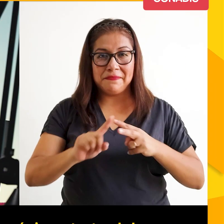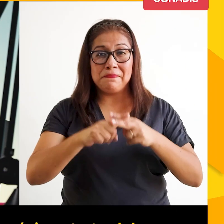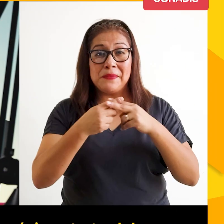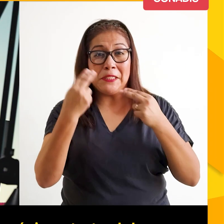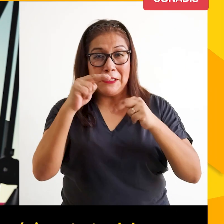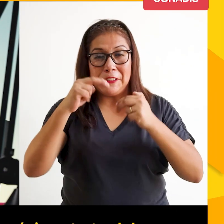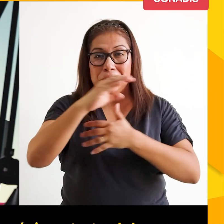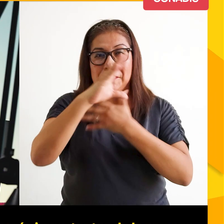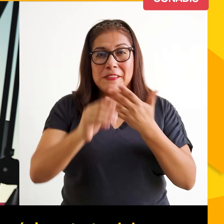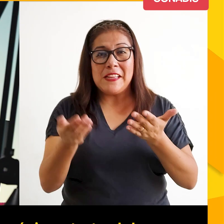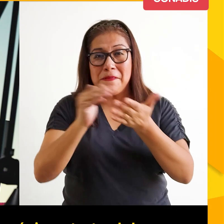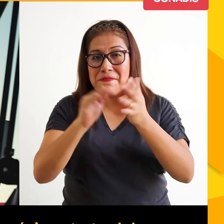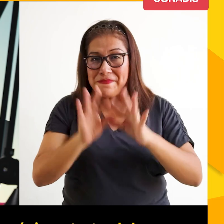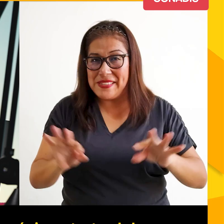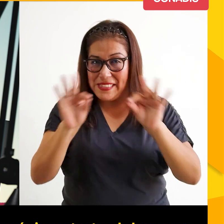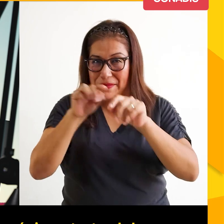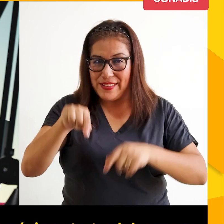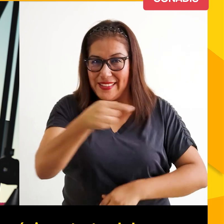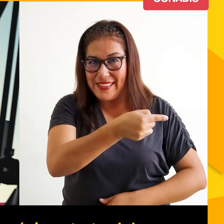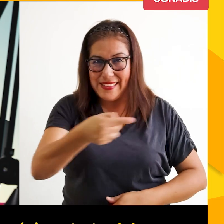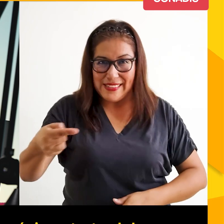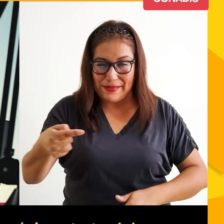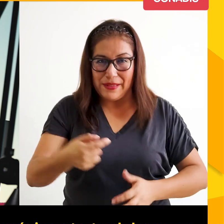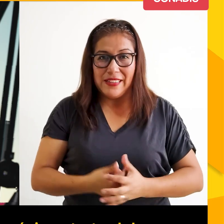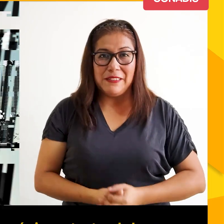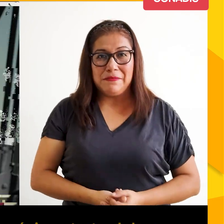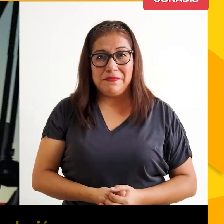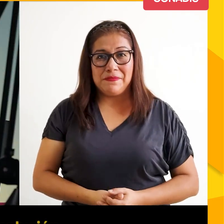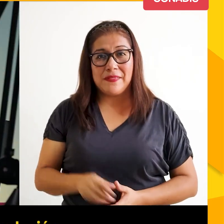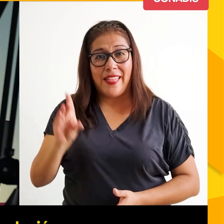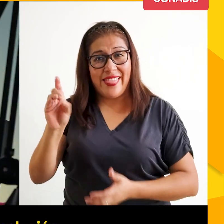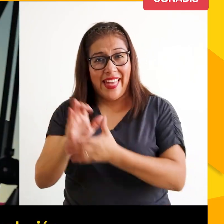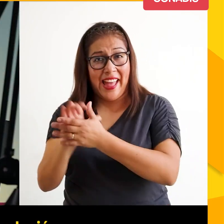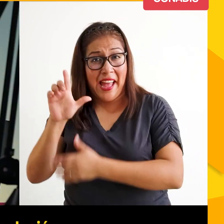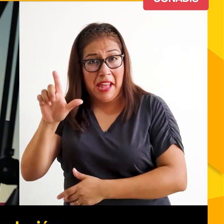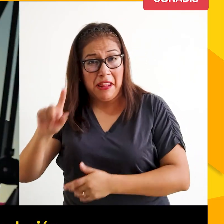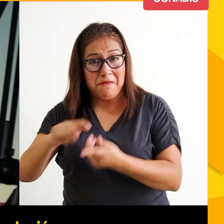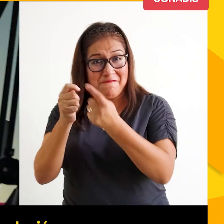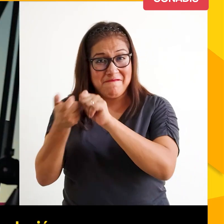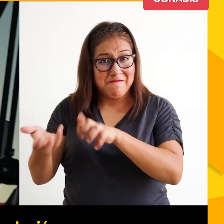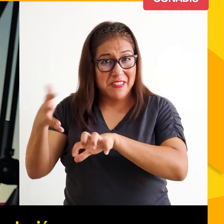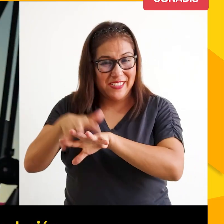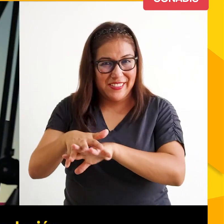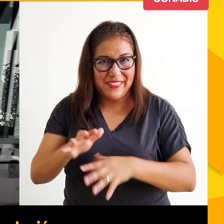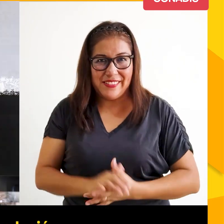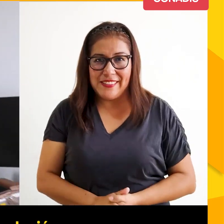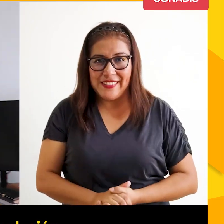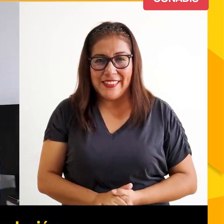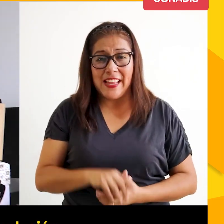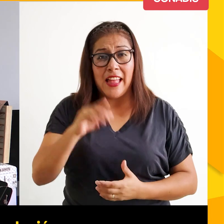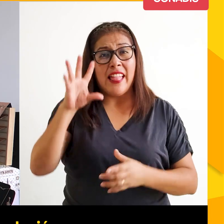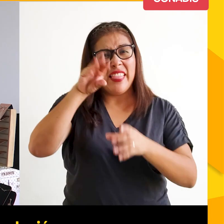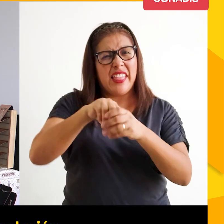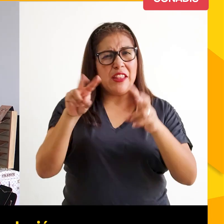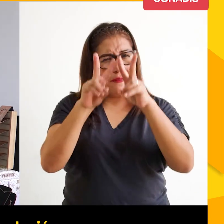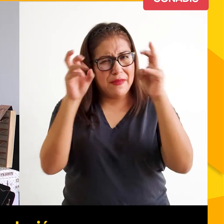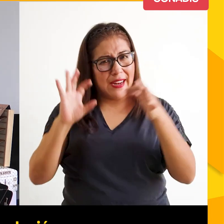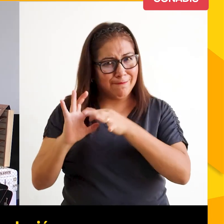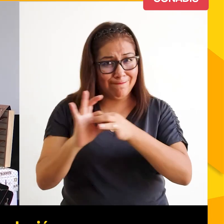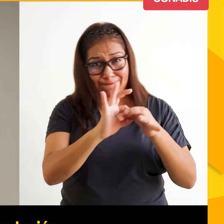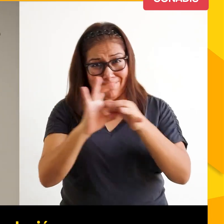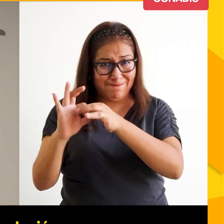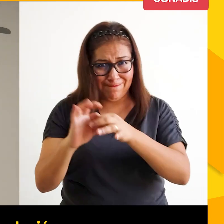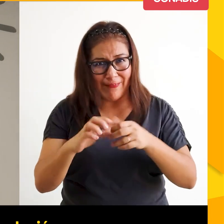Empezamos Noticonadis con las noticias más importantes de la semana. DHL se pone en modo inclusión. Dentro de un marco de